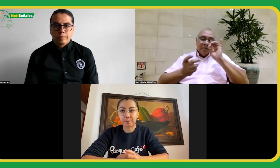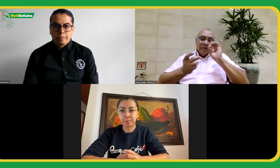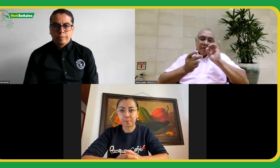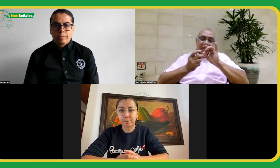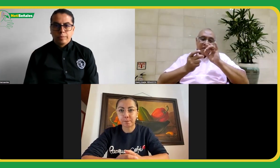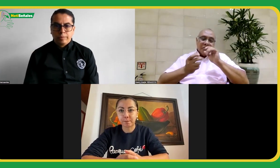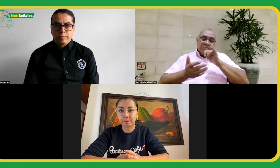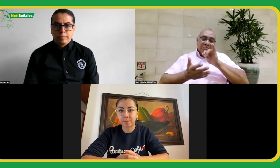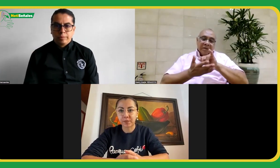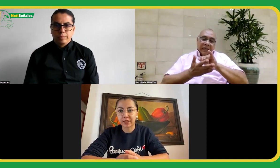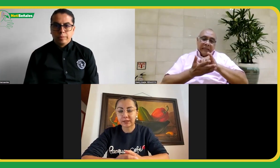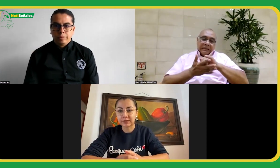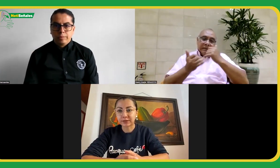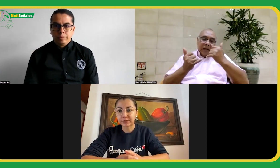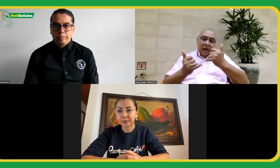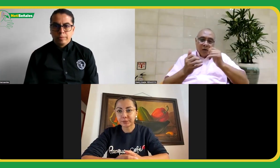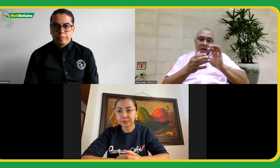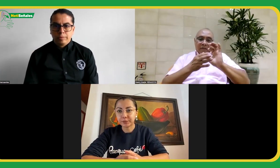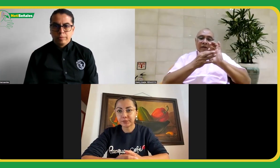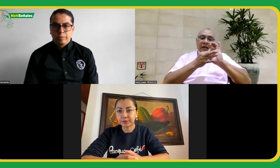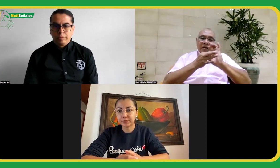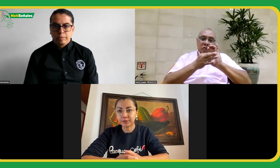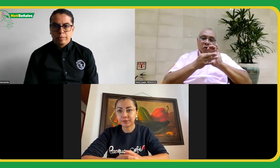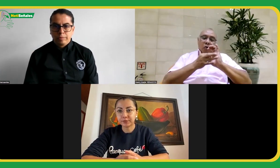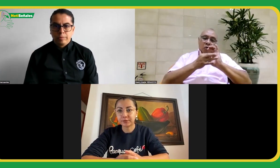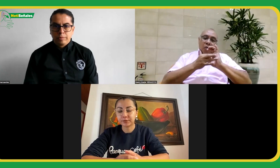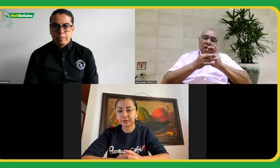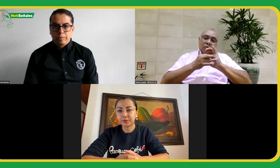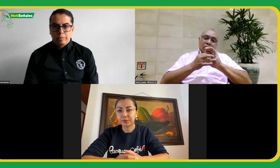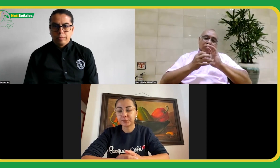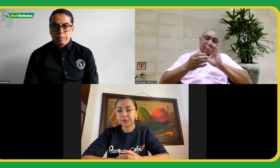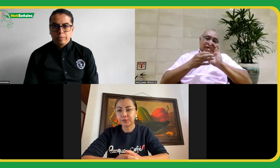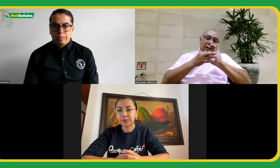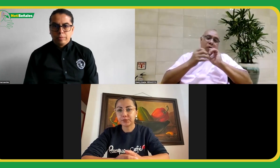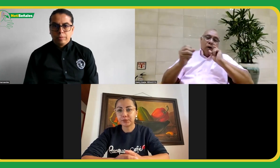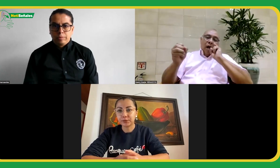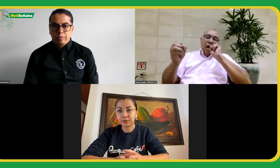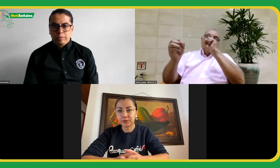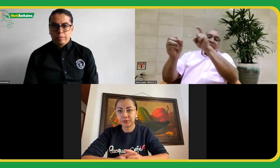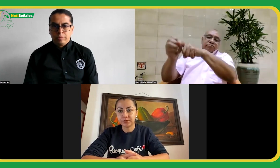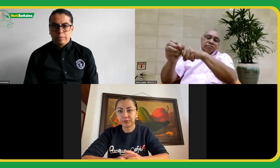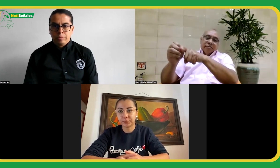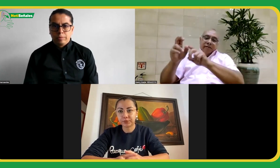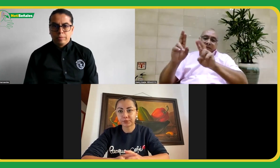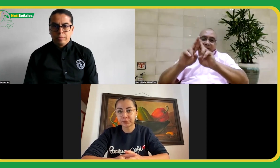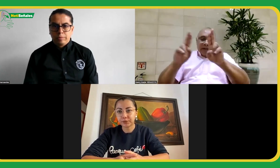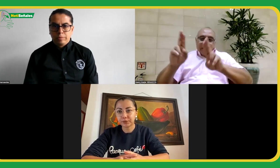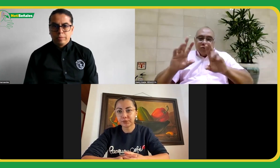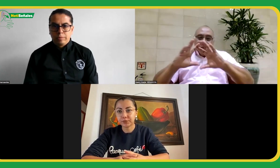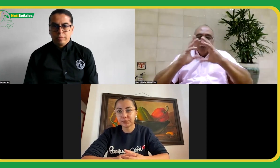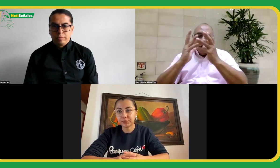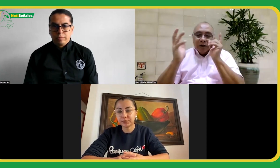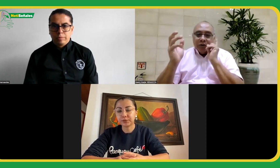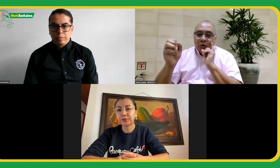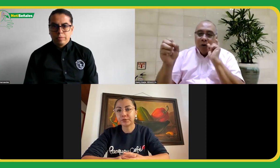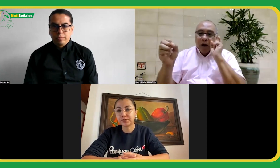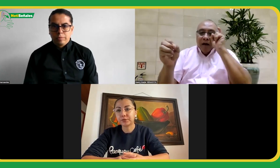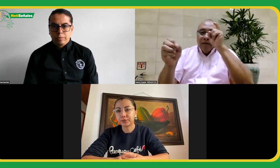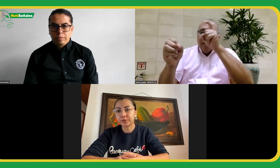Perfecto. Es eso. Ahora, FENASCOL, como afiliado a la Federación Mundial de